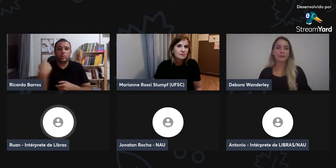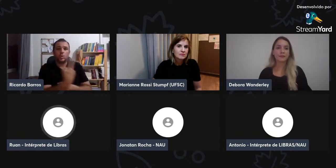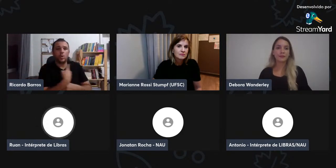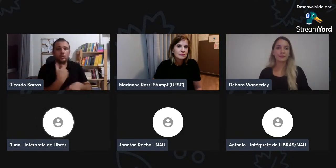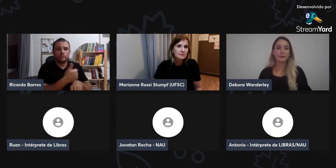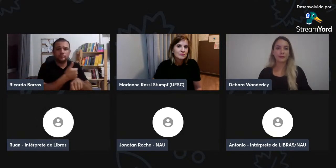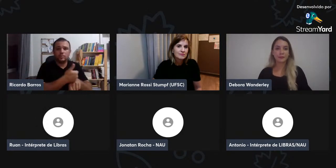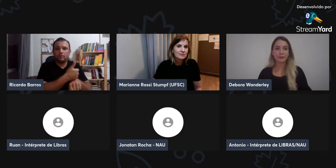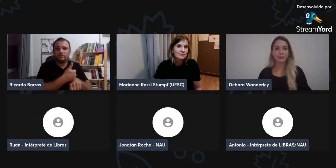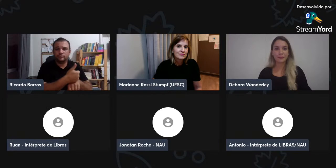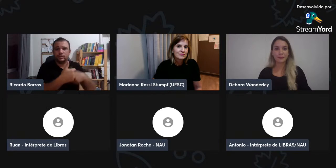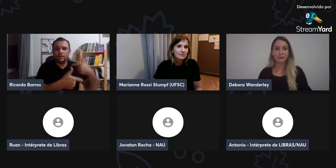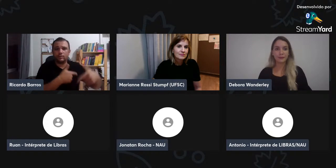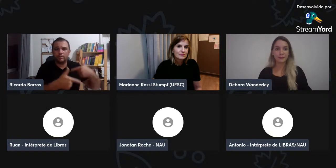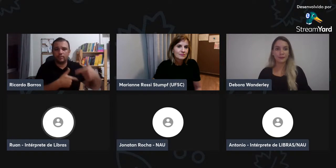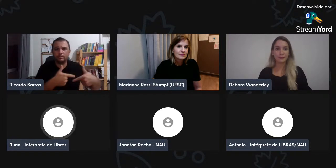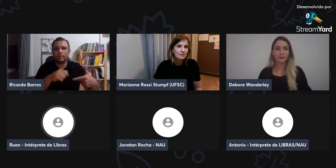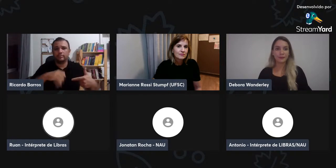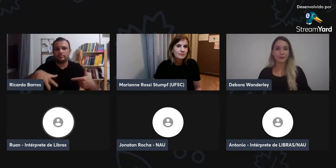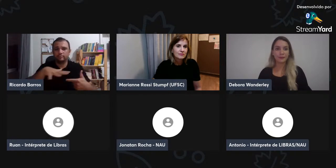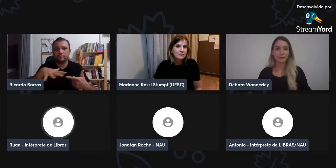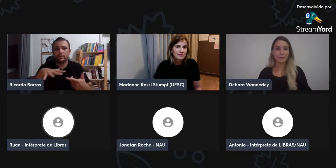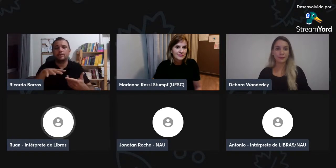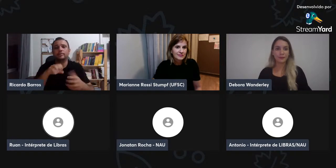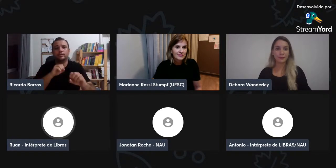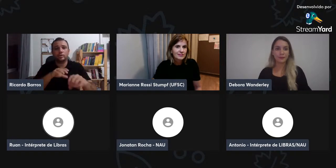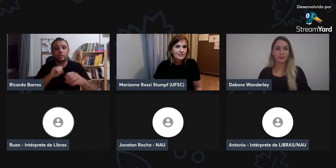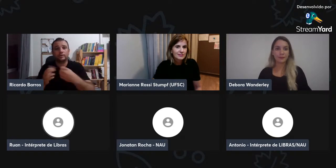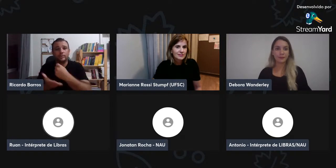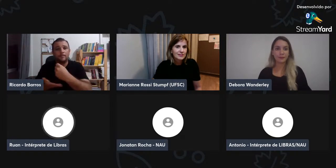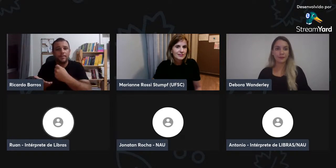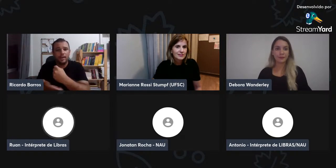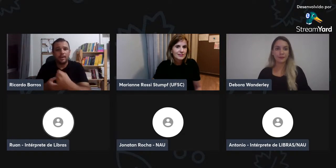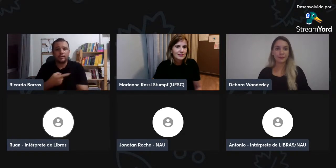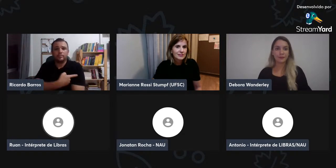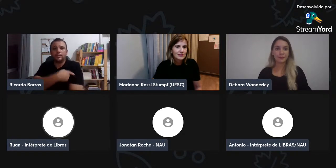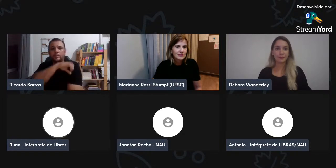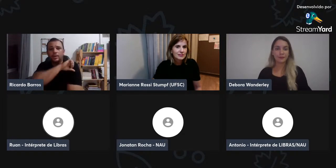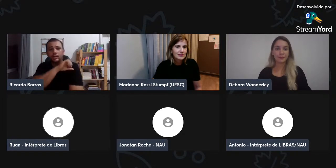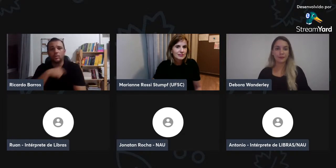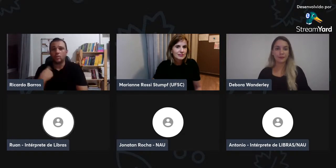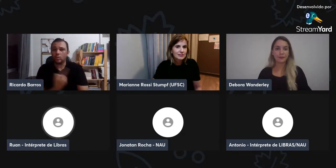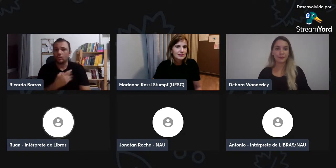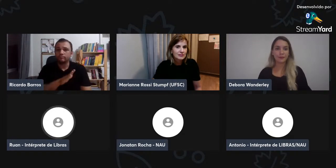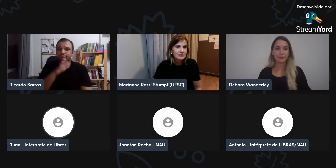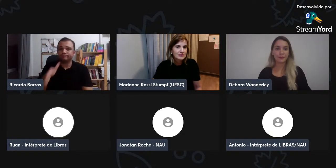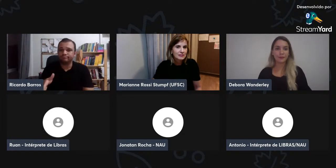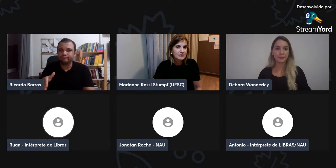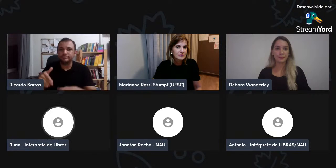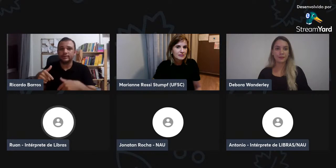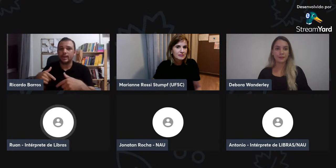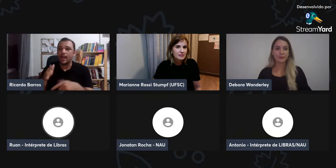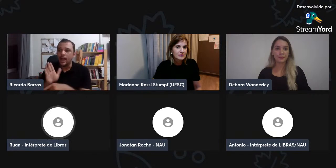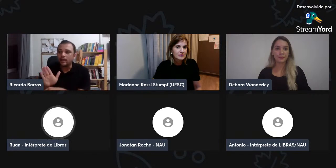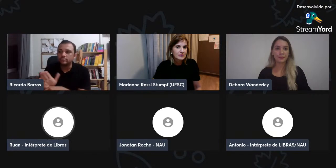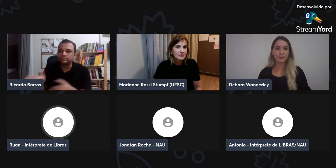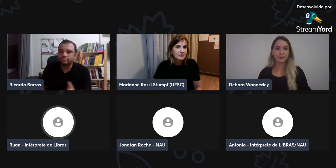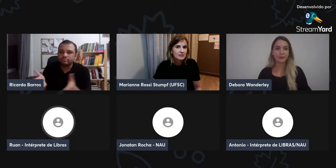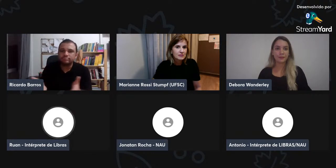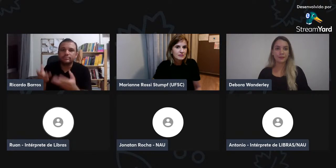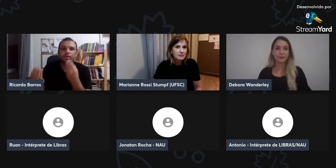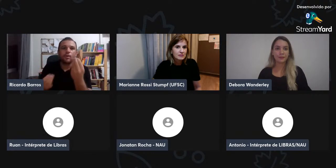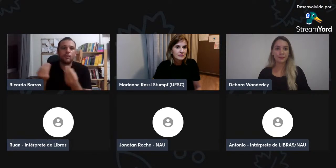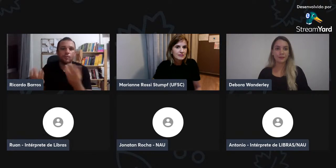Então, hoje, nós somos profissionais responsáveis por essa disseminação, por esse aprendizado, por esse